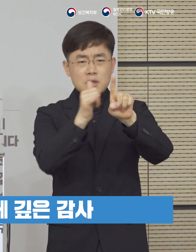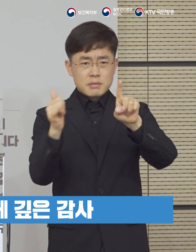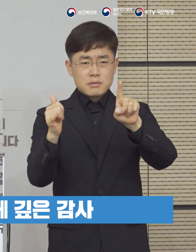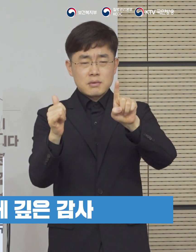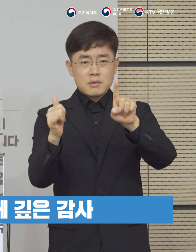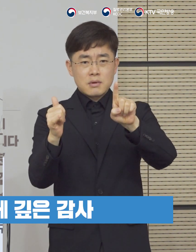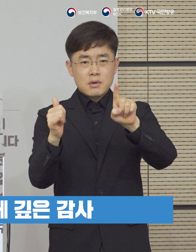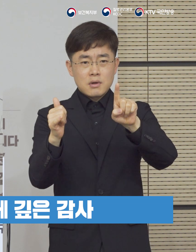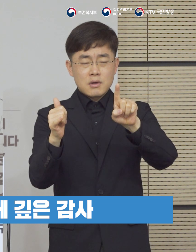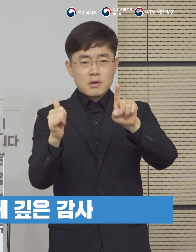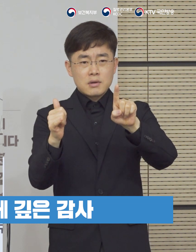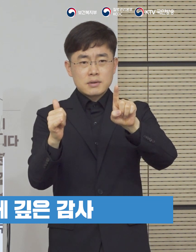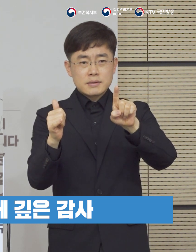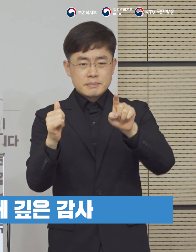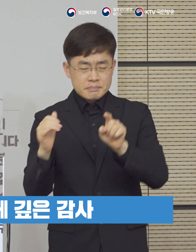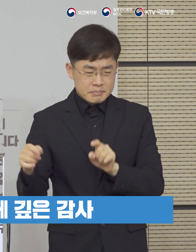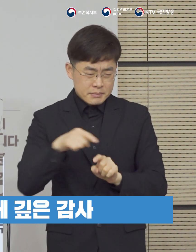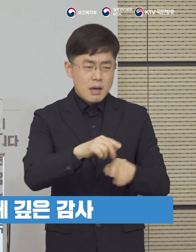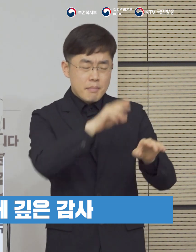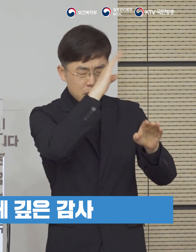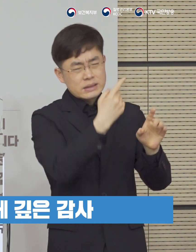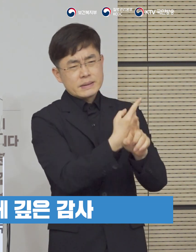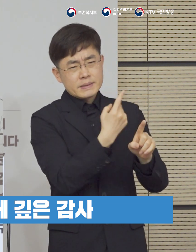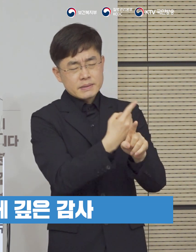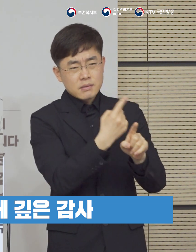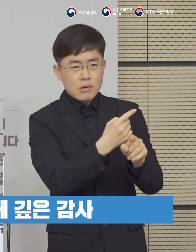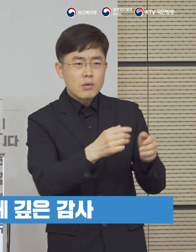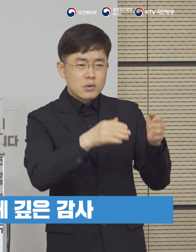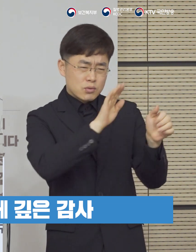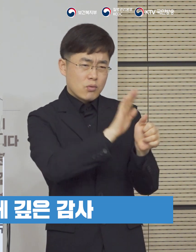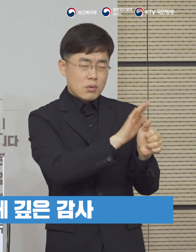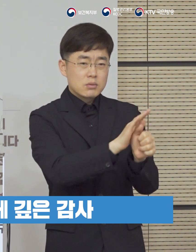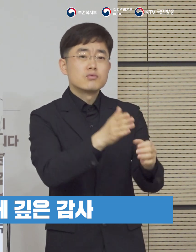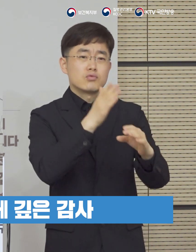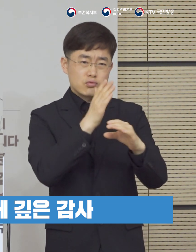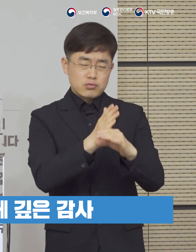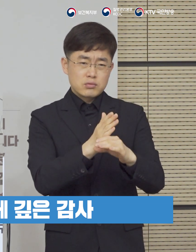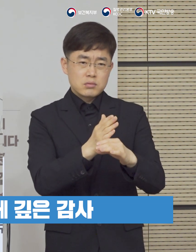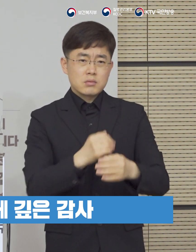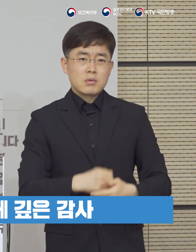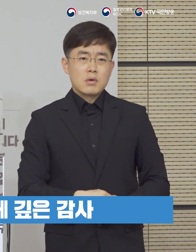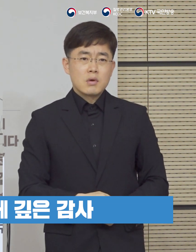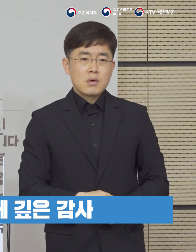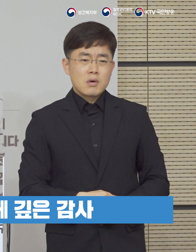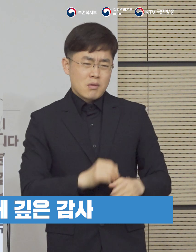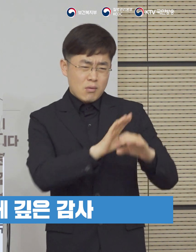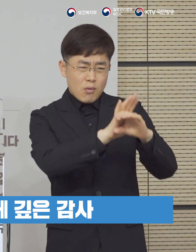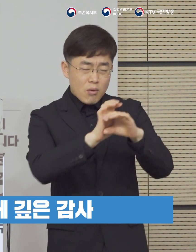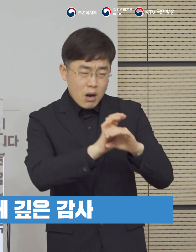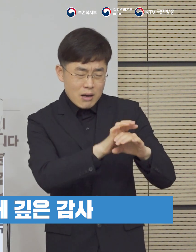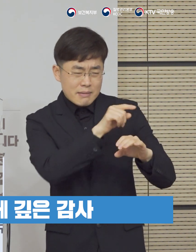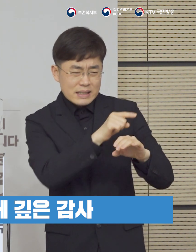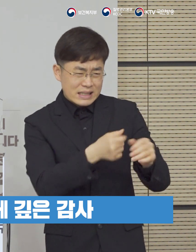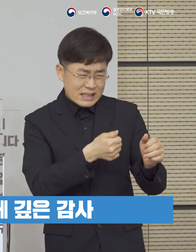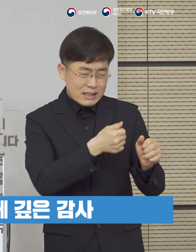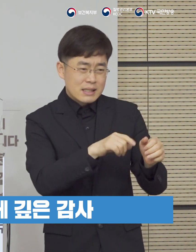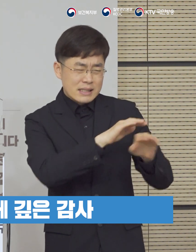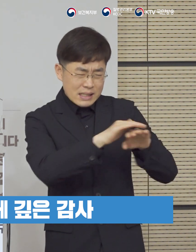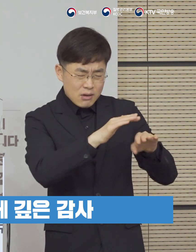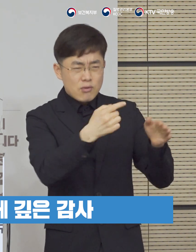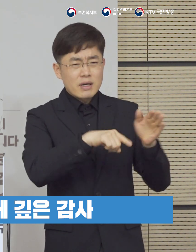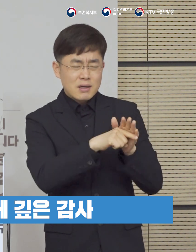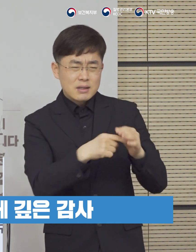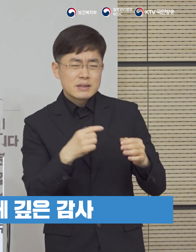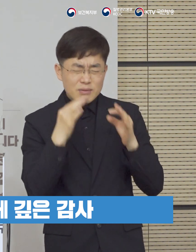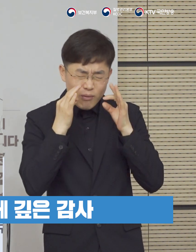1731명의 격리 치료 중인 코로나19 환자들을 위하여 이 질병과